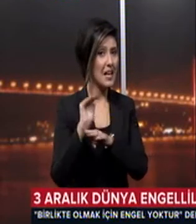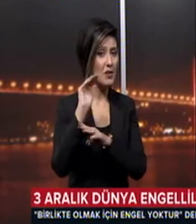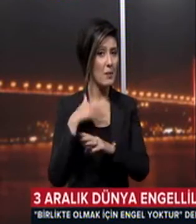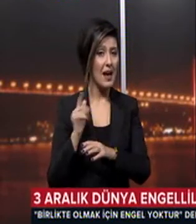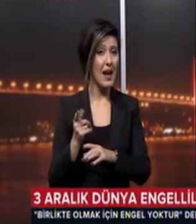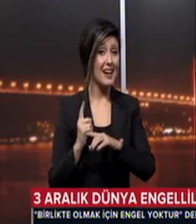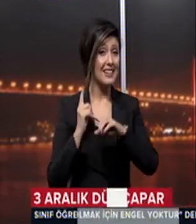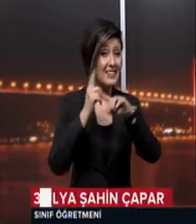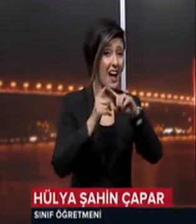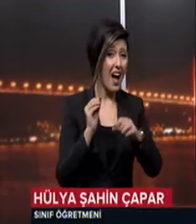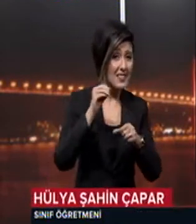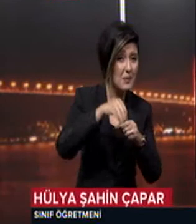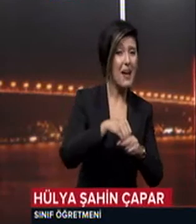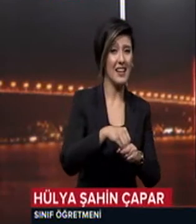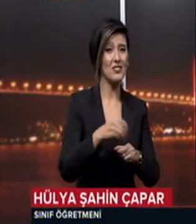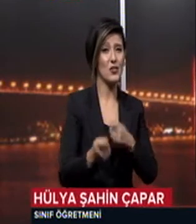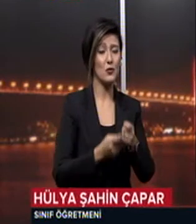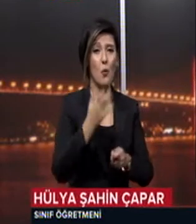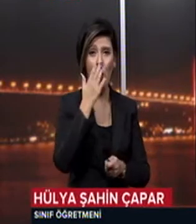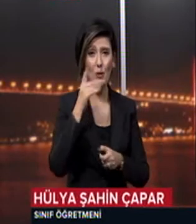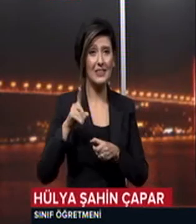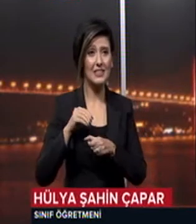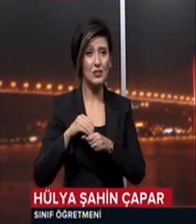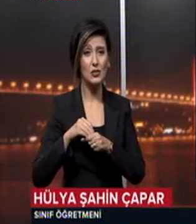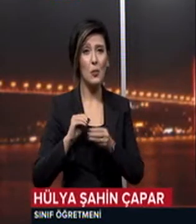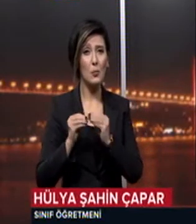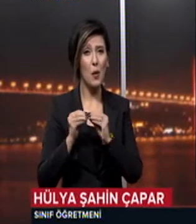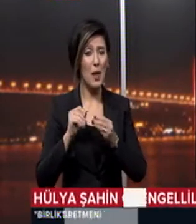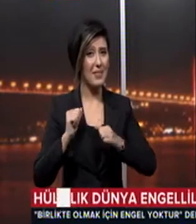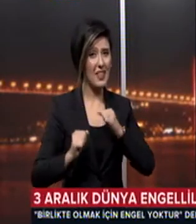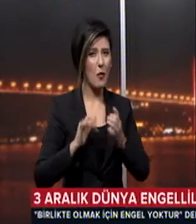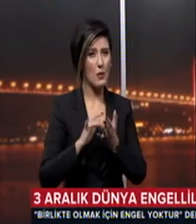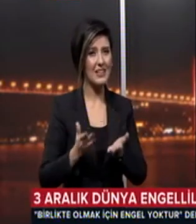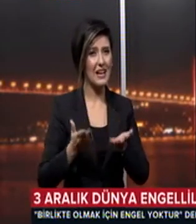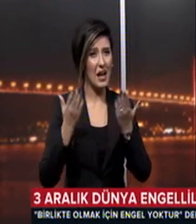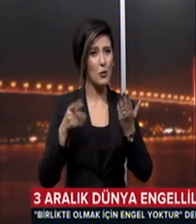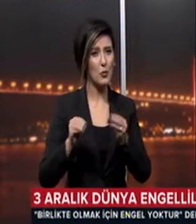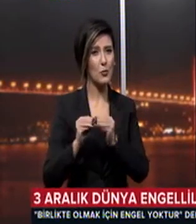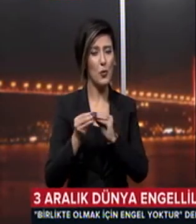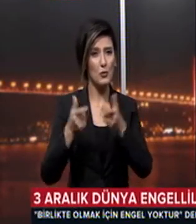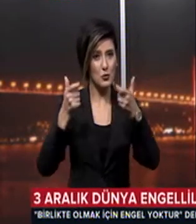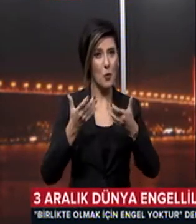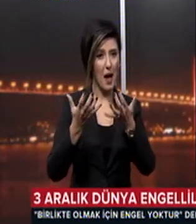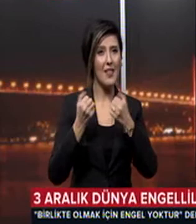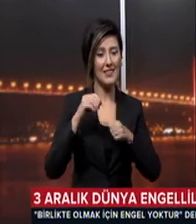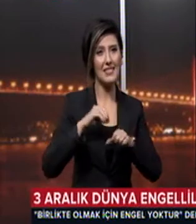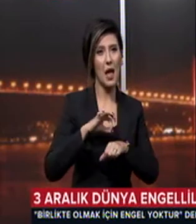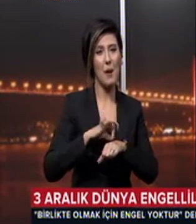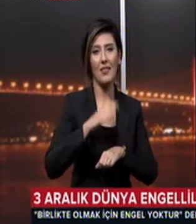çalışıyoruz çocuklarımızı Okuldaki problem davranışları da ortadan kalkıyor Bu tip sorumluluklar aldıkları zaman Ve sahnede